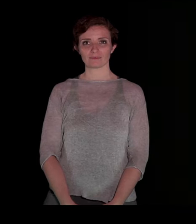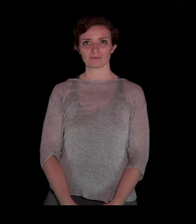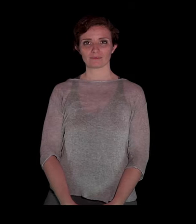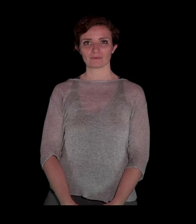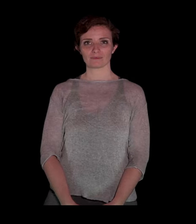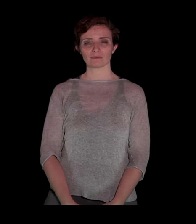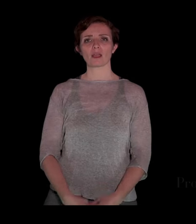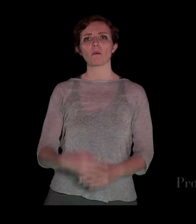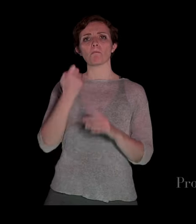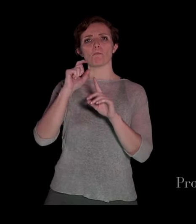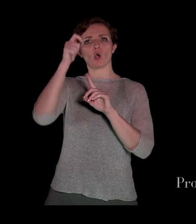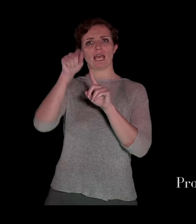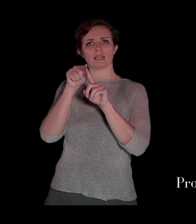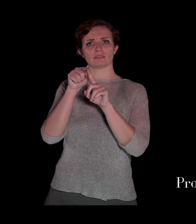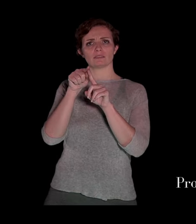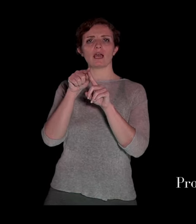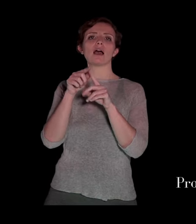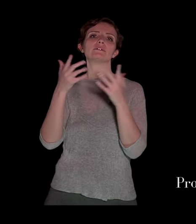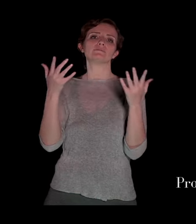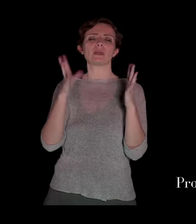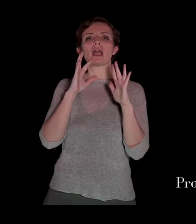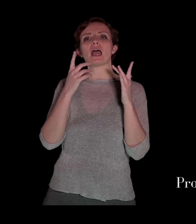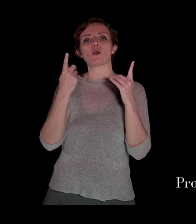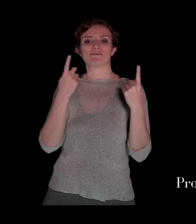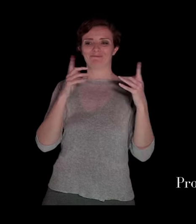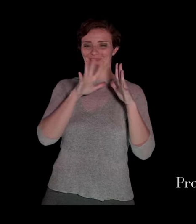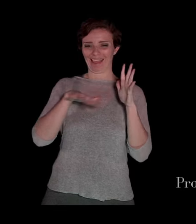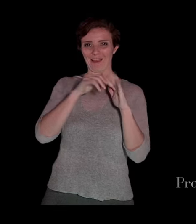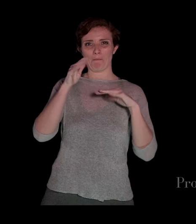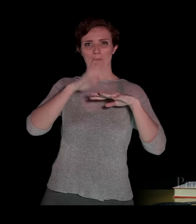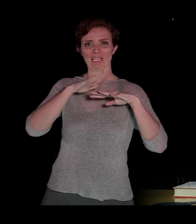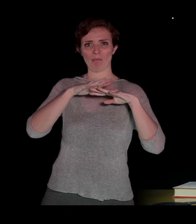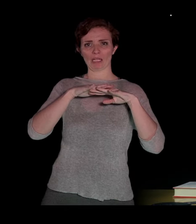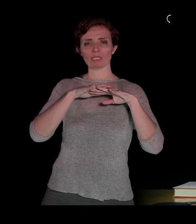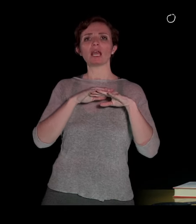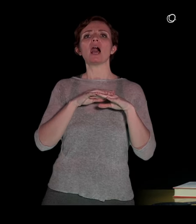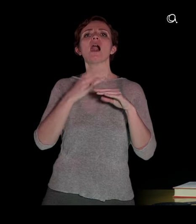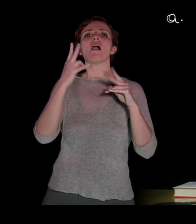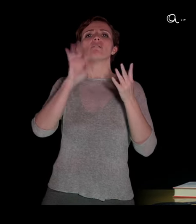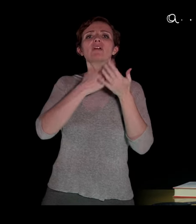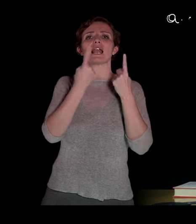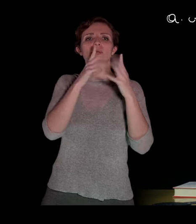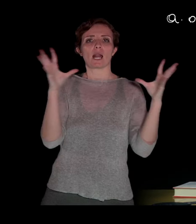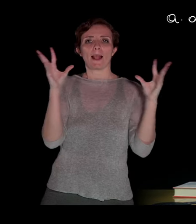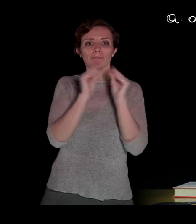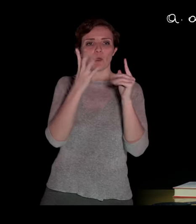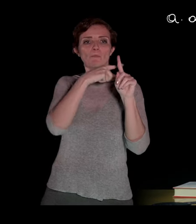The power is a mathematical answer to products of this type, which is characterized